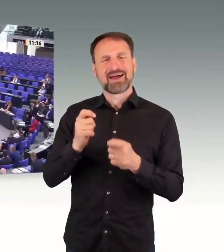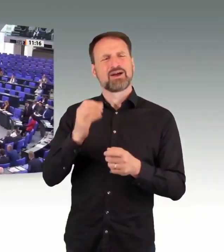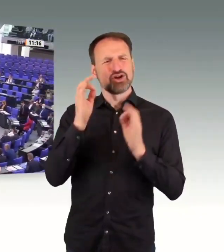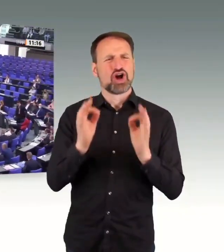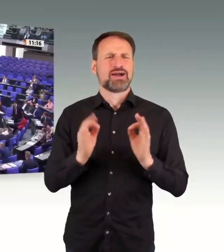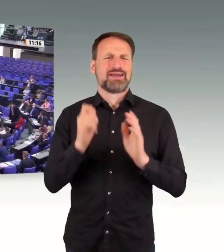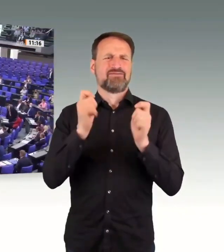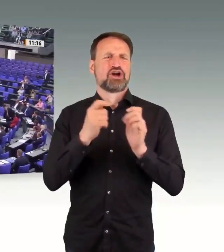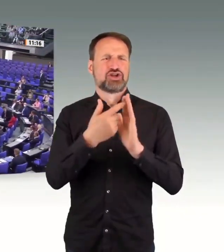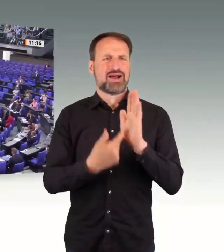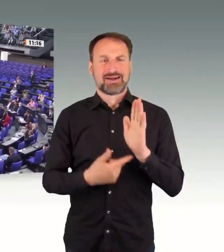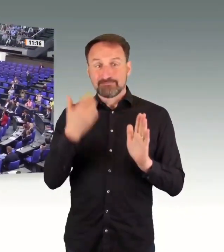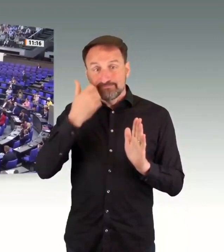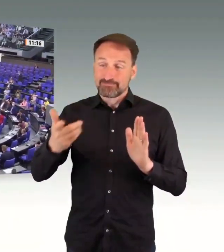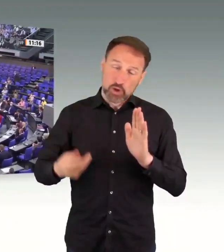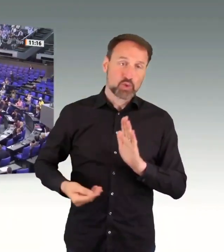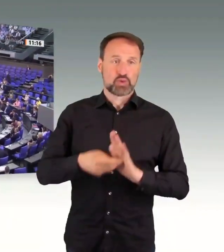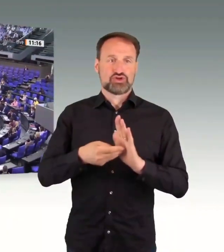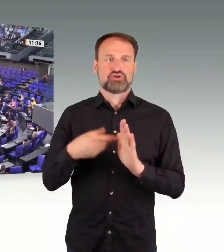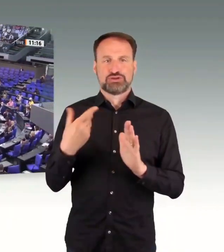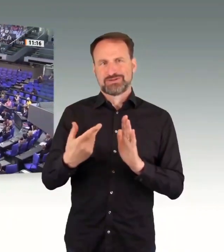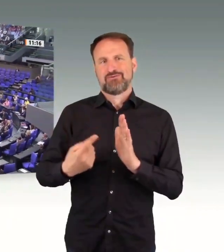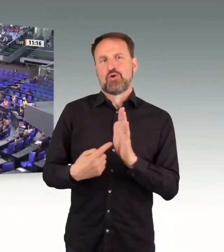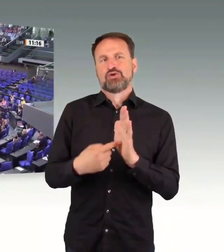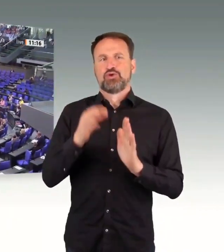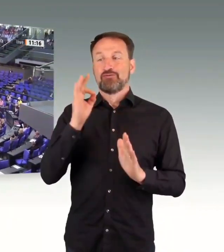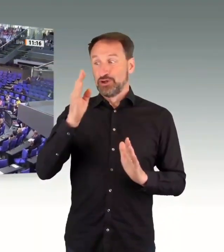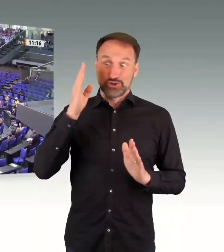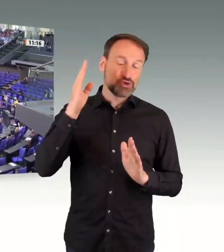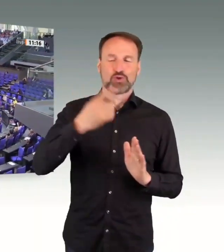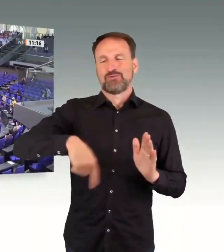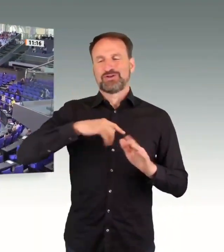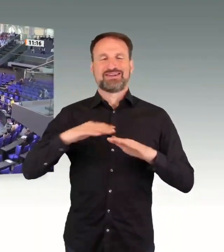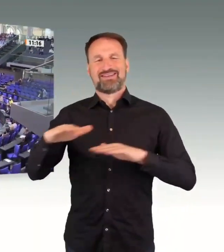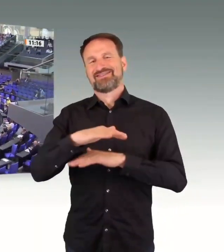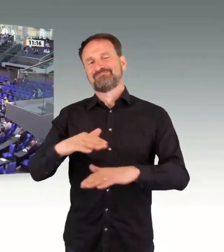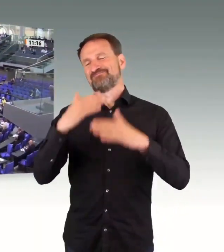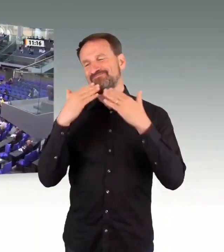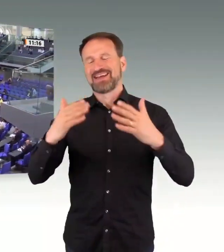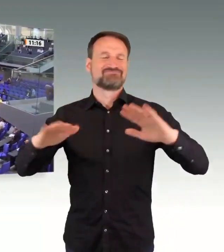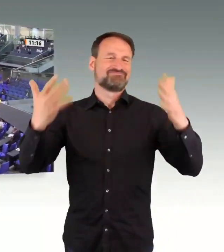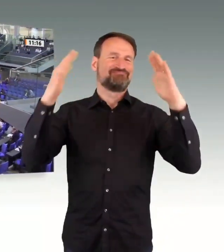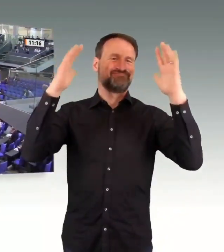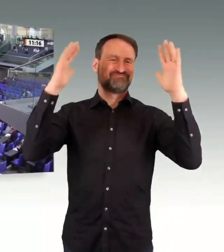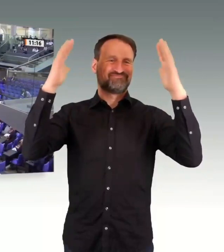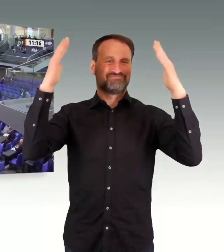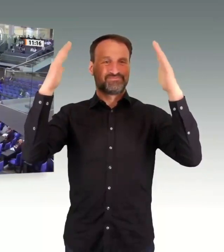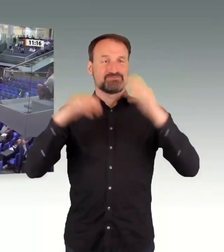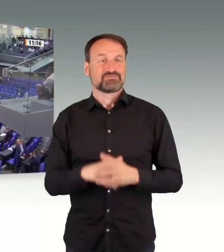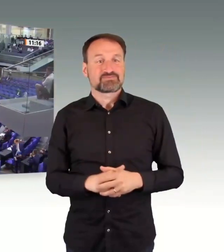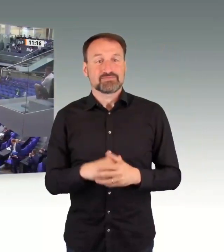Sehr geehrte Frau Präsidentin! Liebe Kolleginnen und Kollegen der demokratischen Fraktionen! Lieber Herr Bilger,